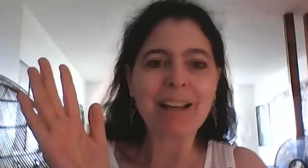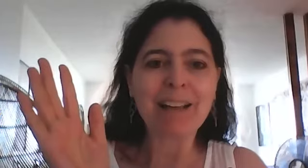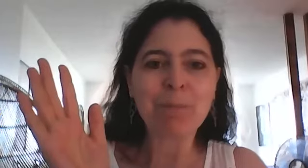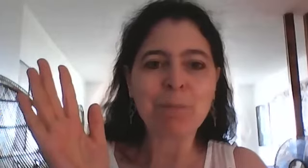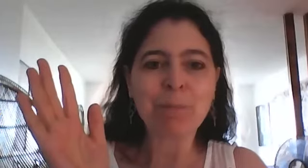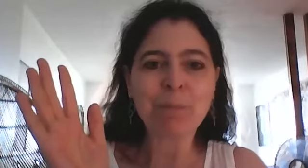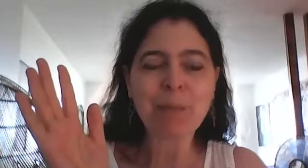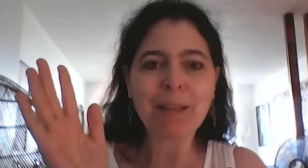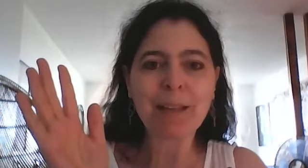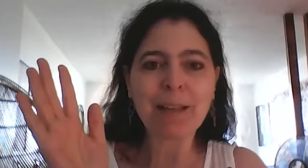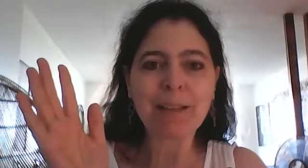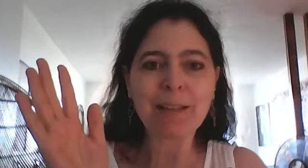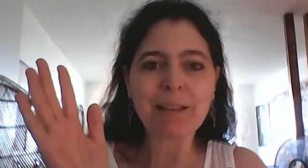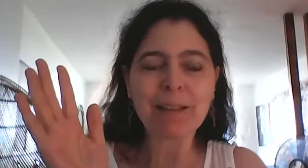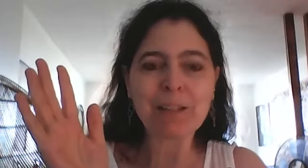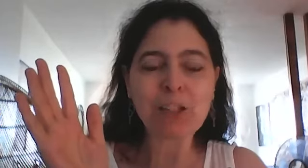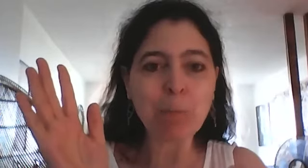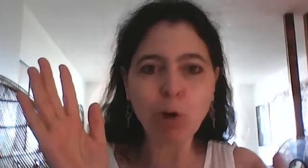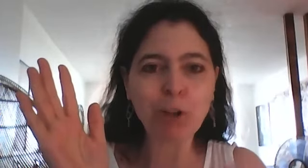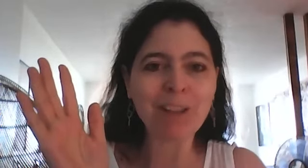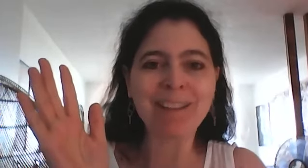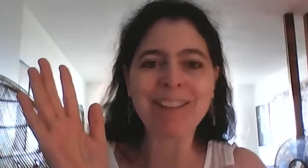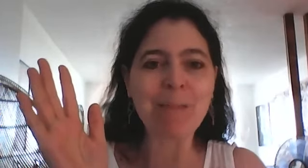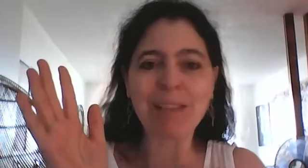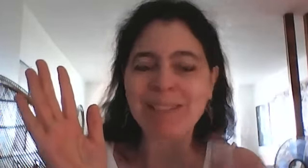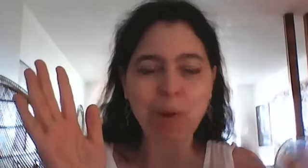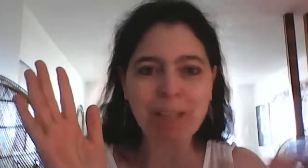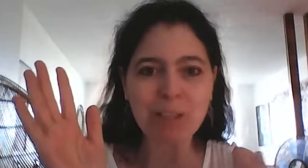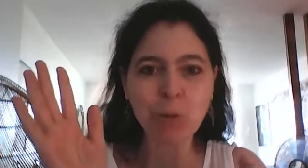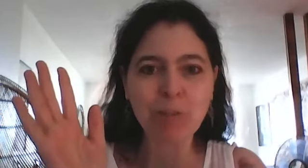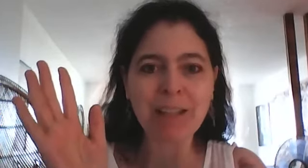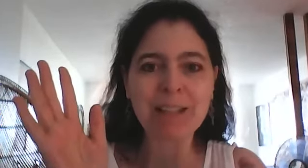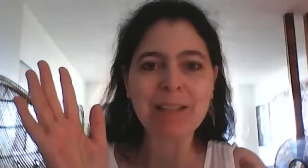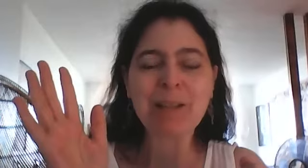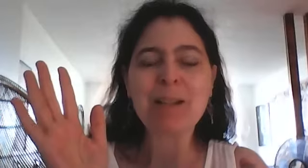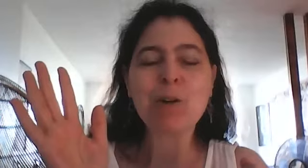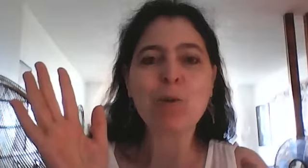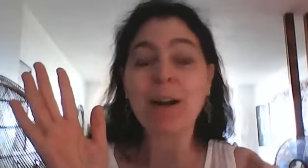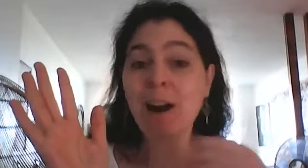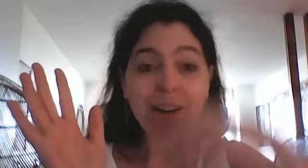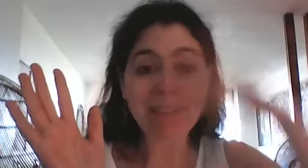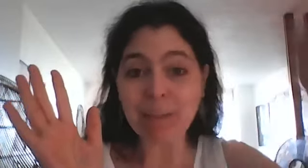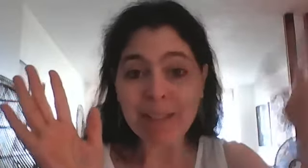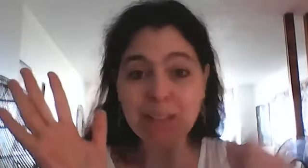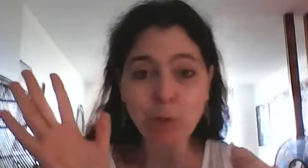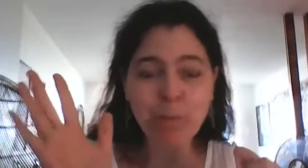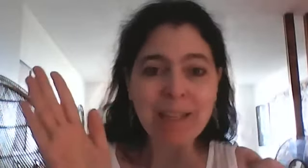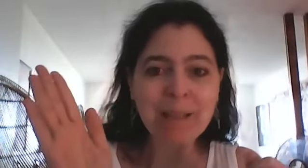Sherbrooke qui habite dans une autre ville ou encore qui habite dans un autre pays